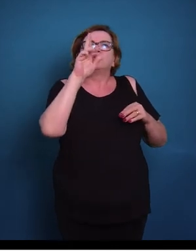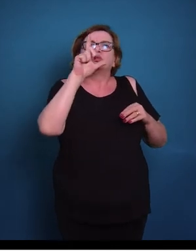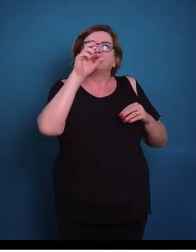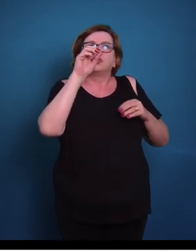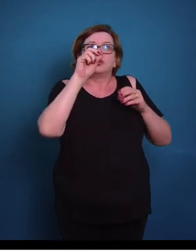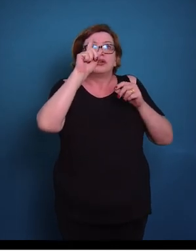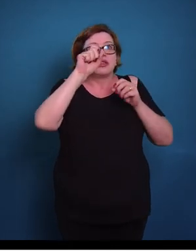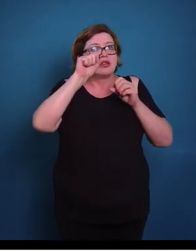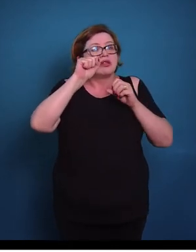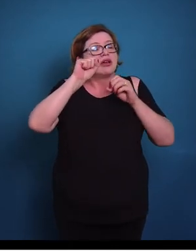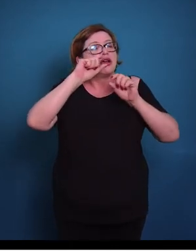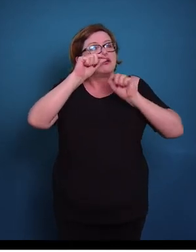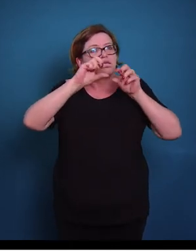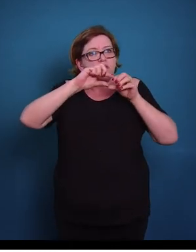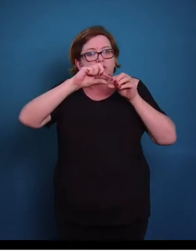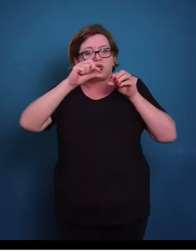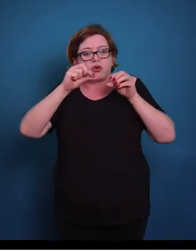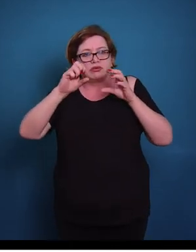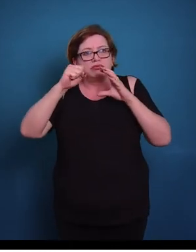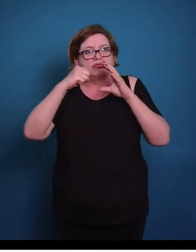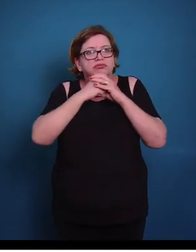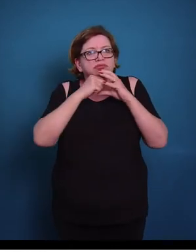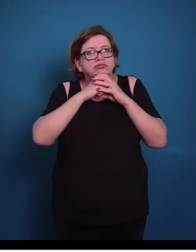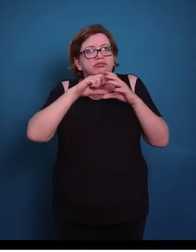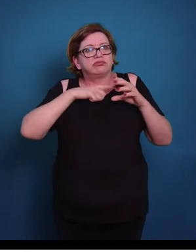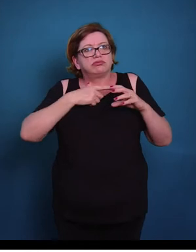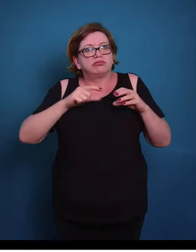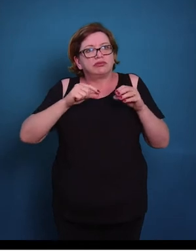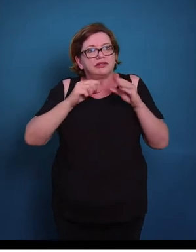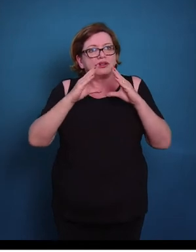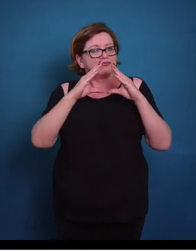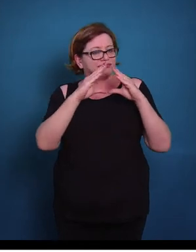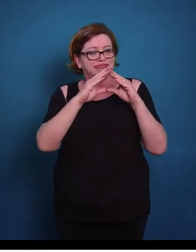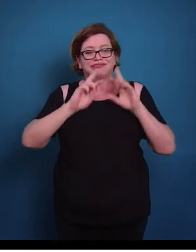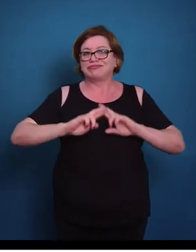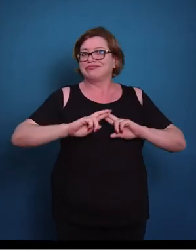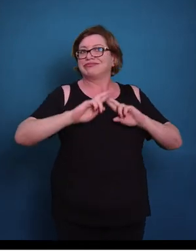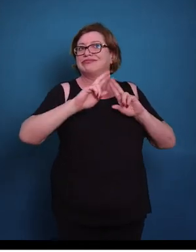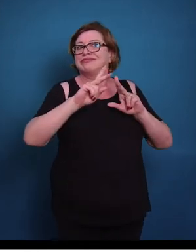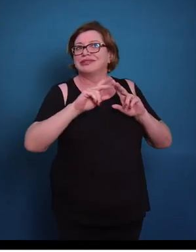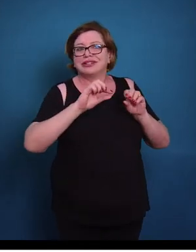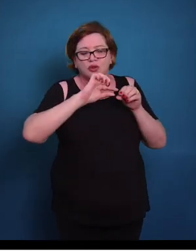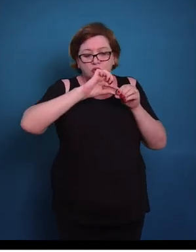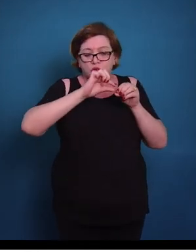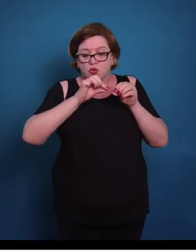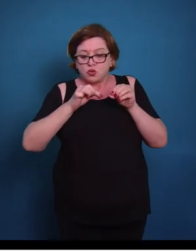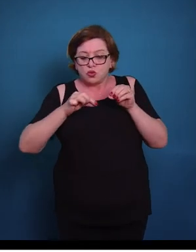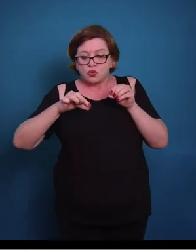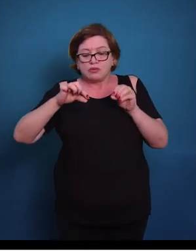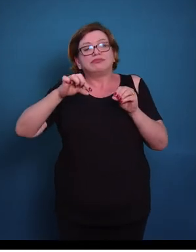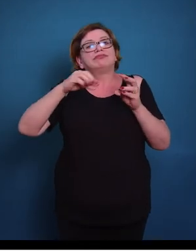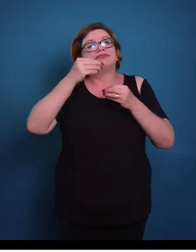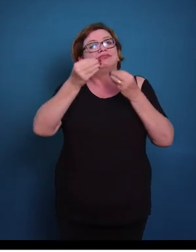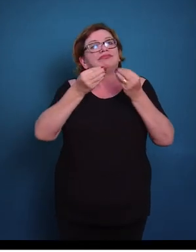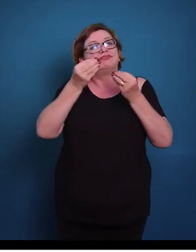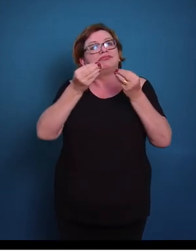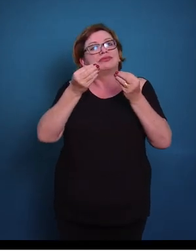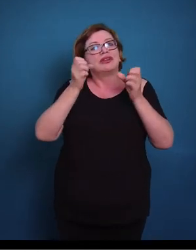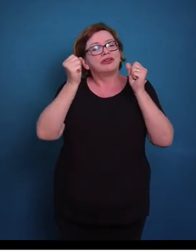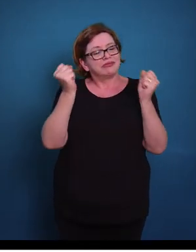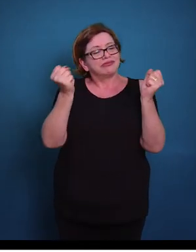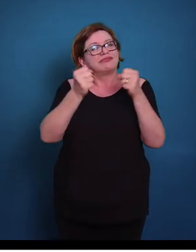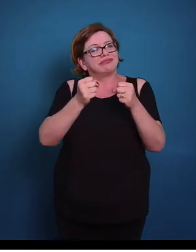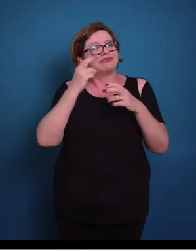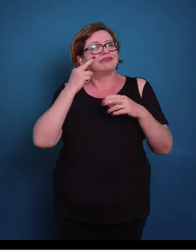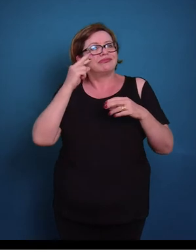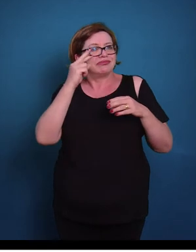glândulas maiores, em que as células não possuem esse formato piramidal. Então elas formam cordões aqui. Então nesse caso podem notar também